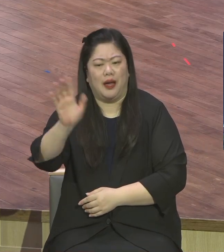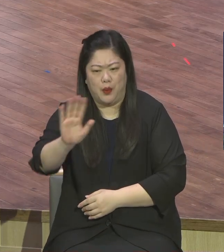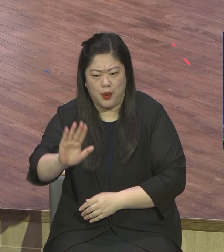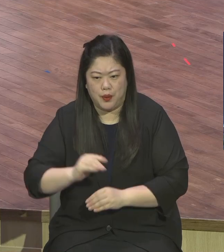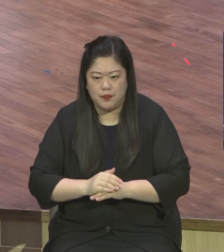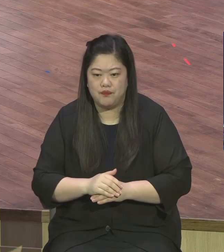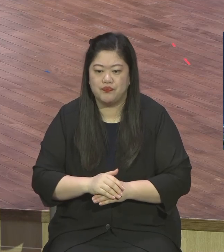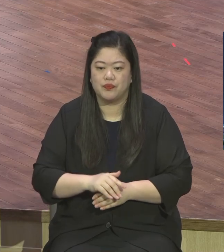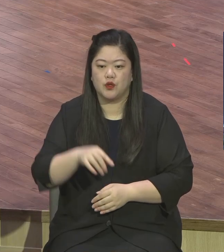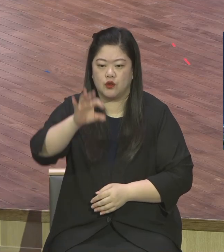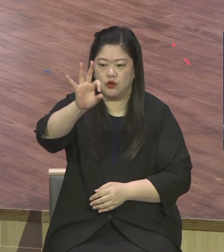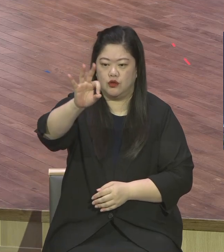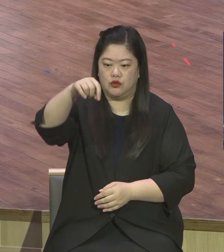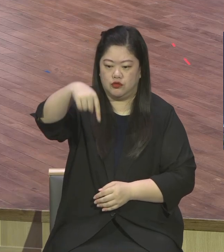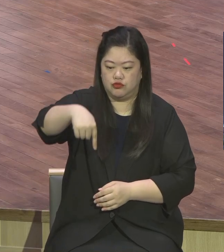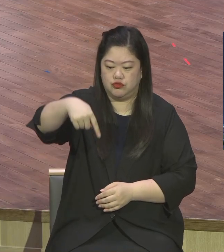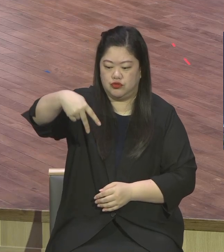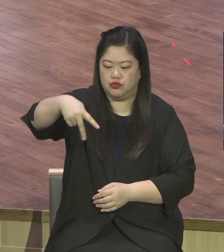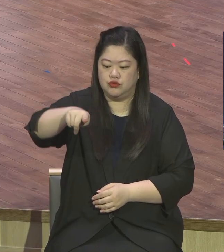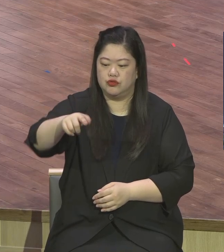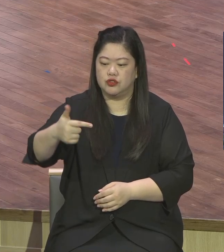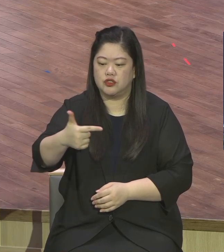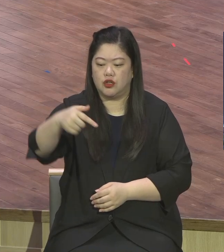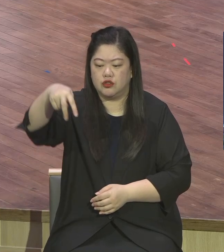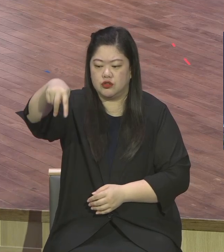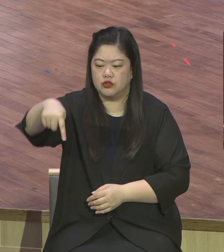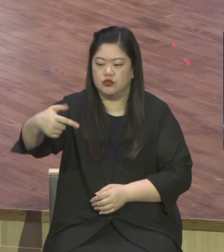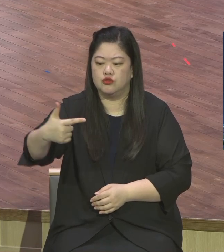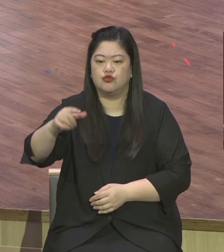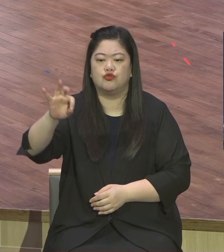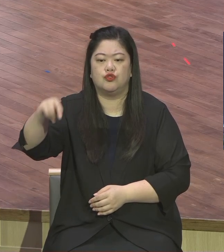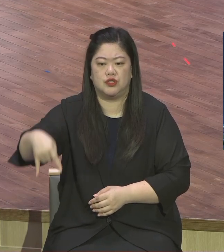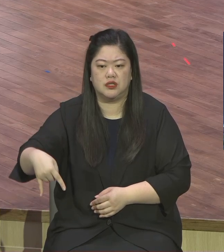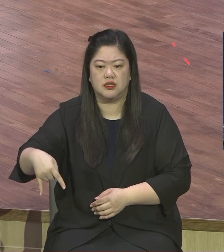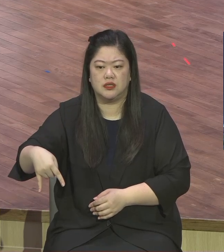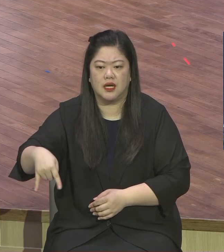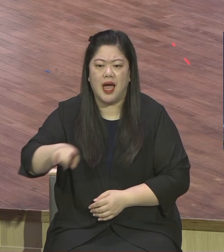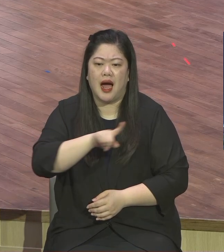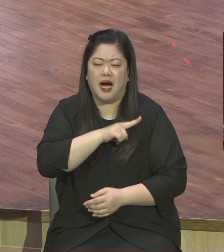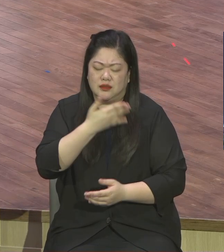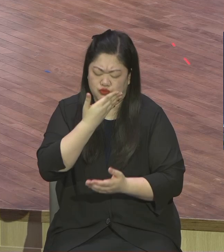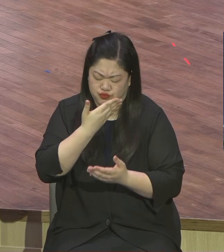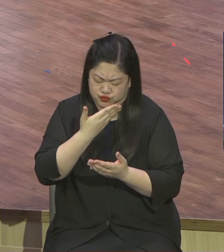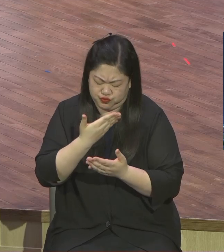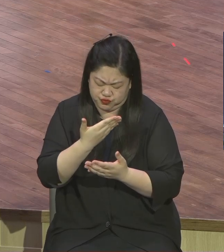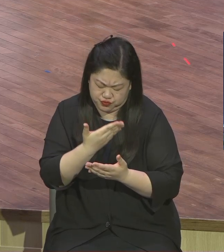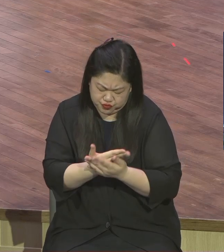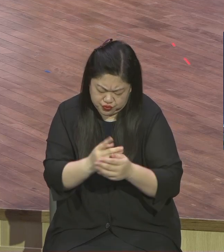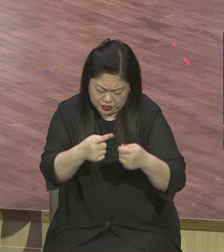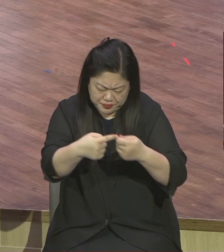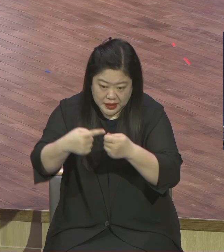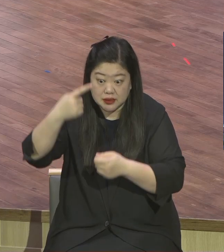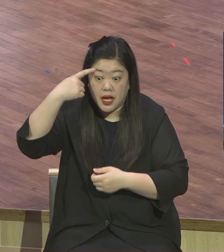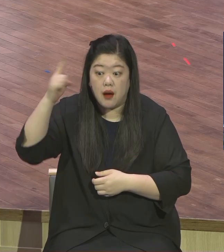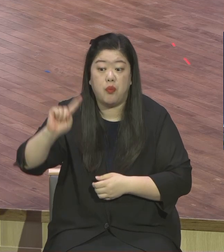그러니까 돈을 사랑하면 일만하게 뿌리라 그랬습니다 여기서 모든 죄가 다 나와요 돈